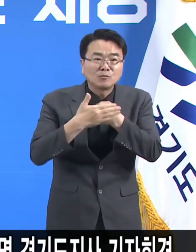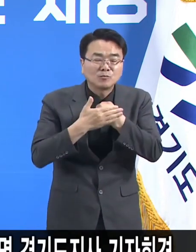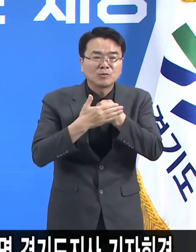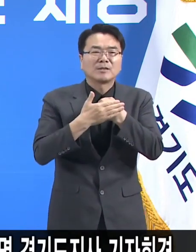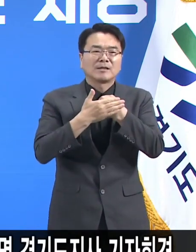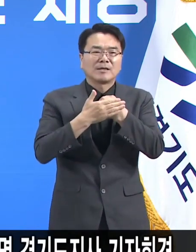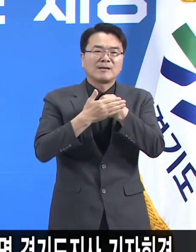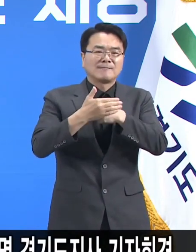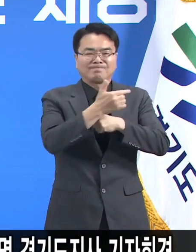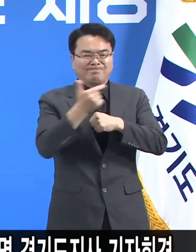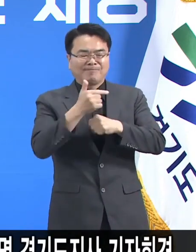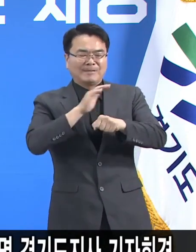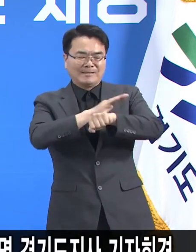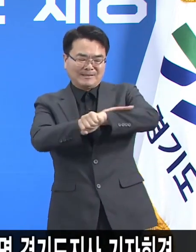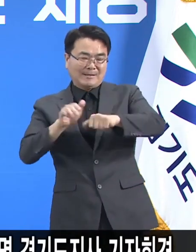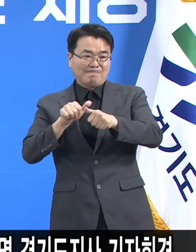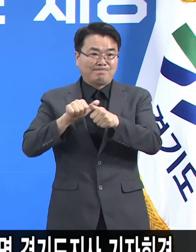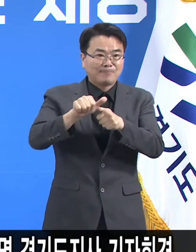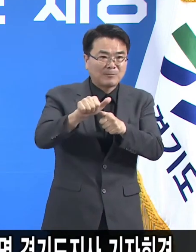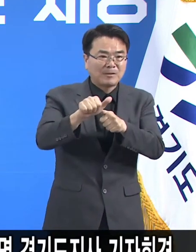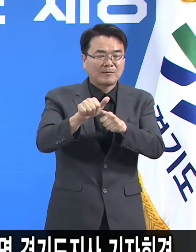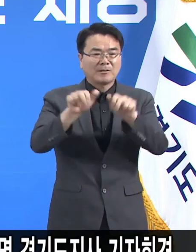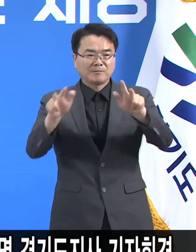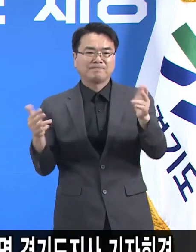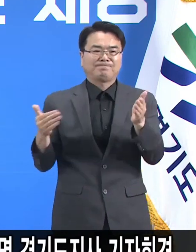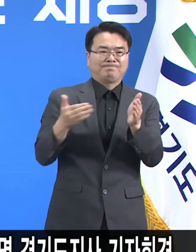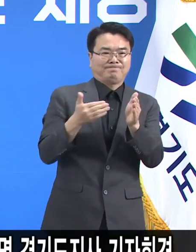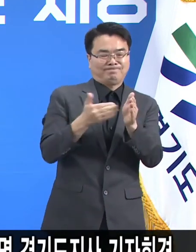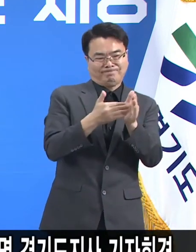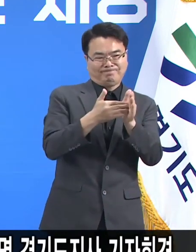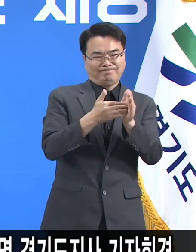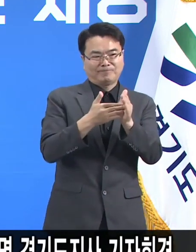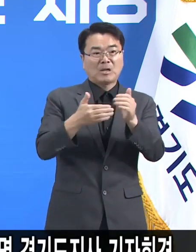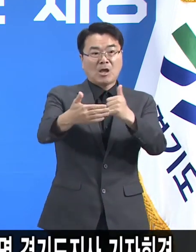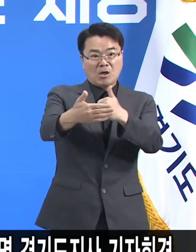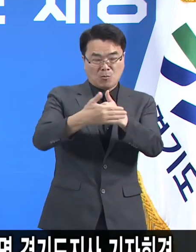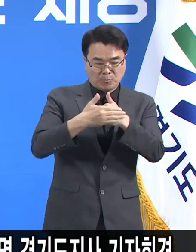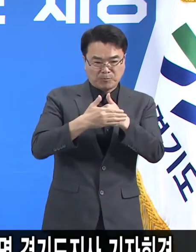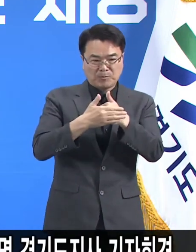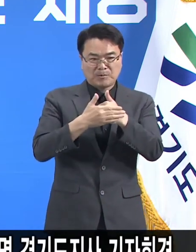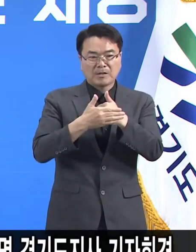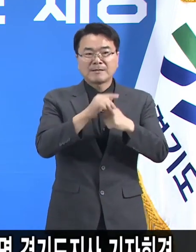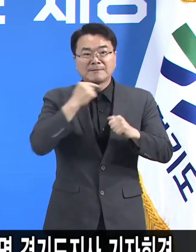그동안의 희생과 협조에 깊이 감사드립니다.